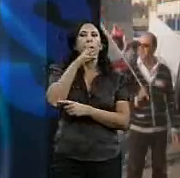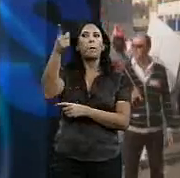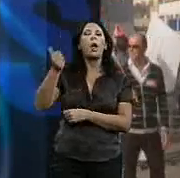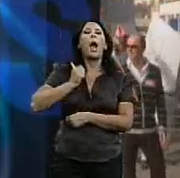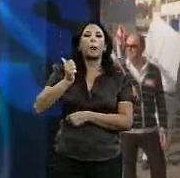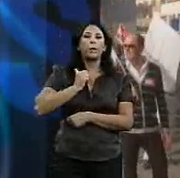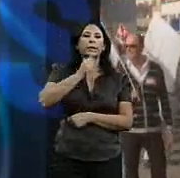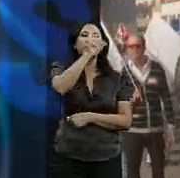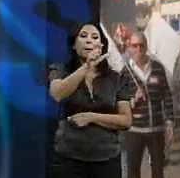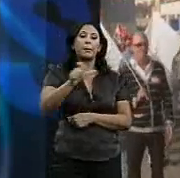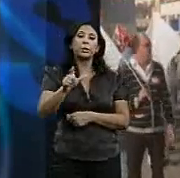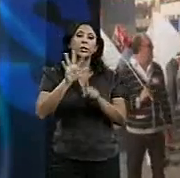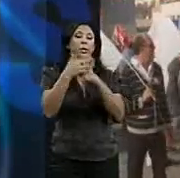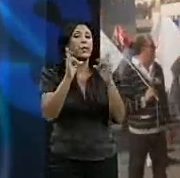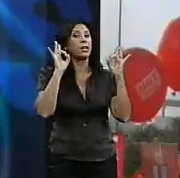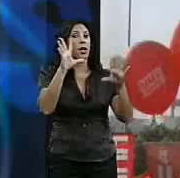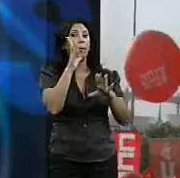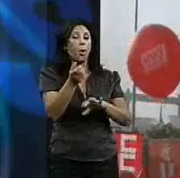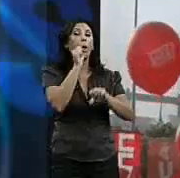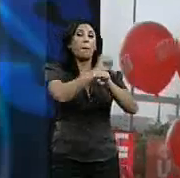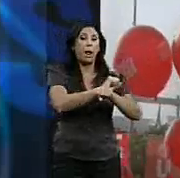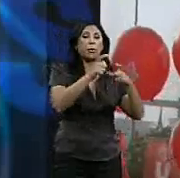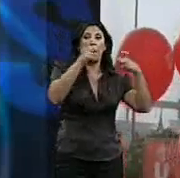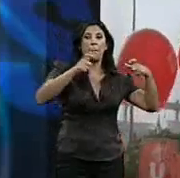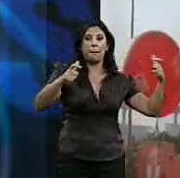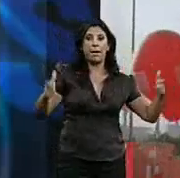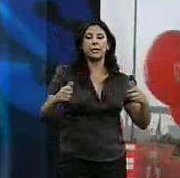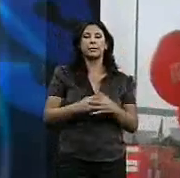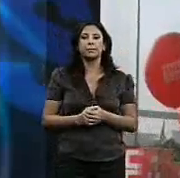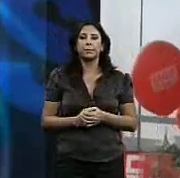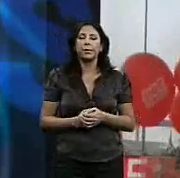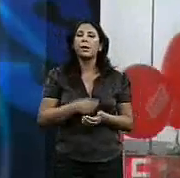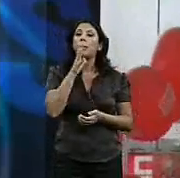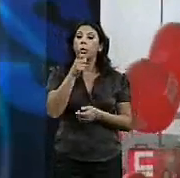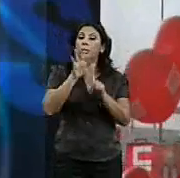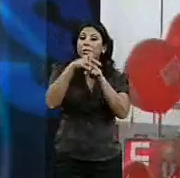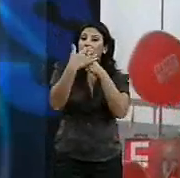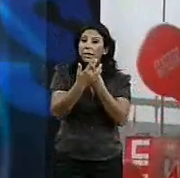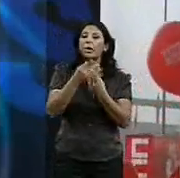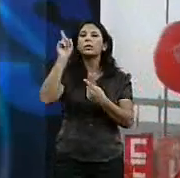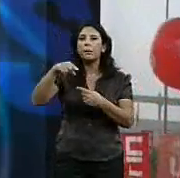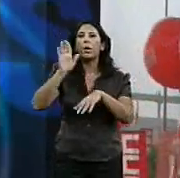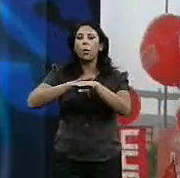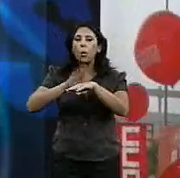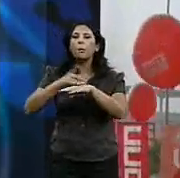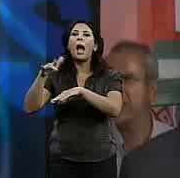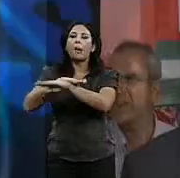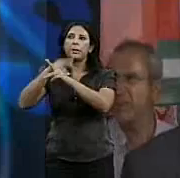trabajadores por el marco de paro y recesión. Una situación de la que consideran cómplice a las administraciones públicas. Han